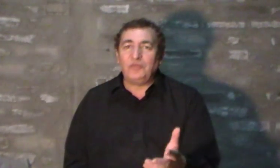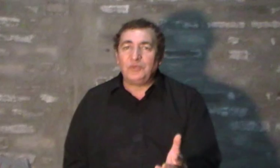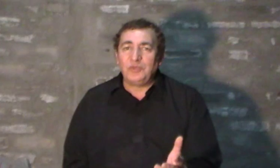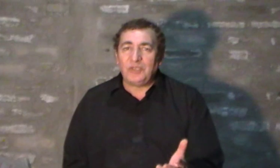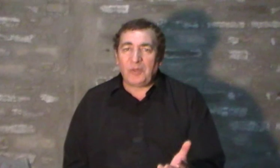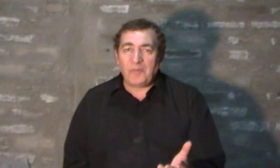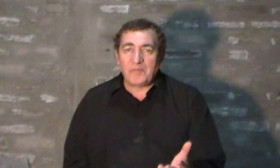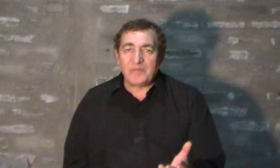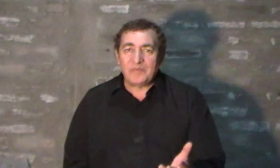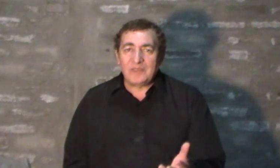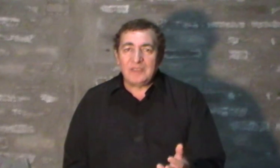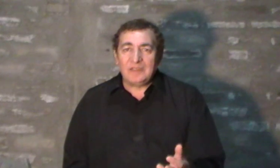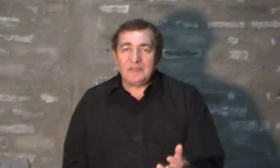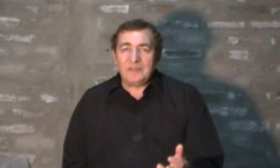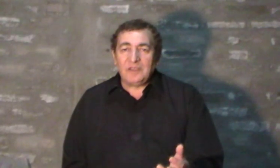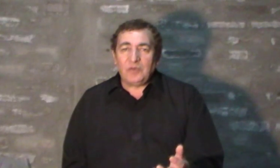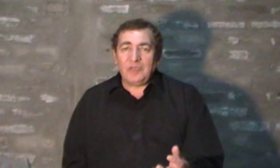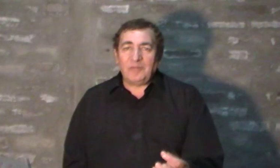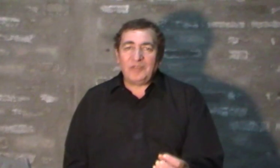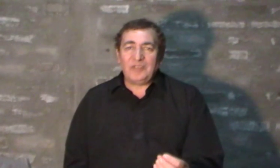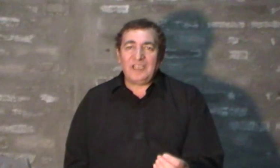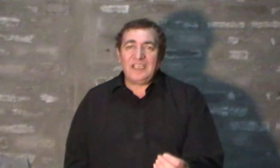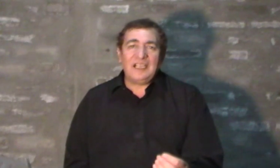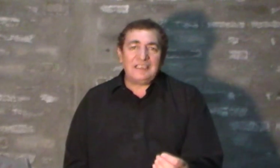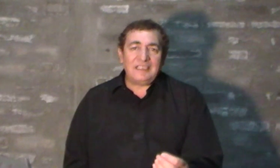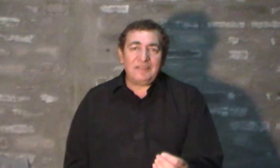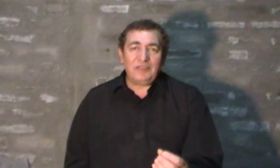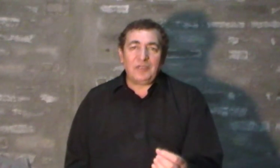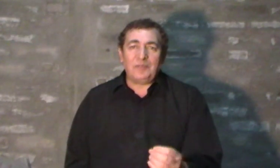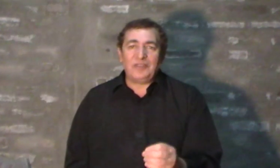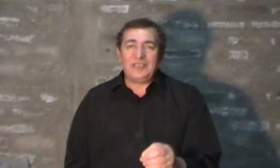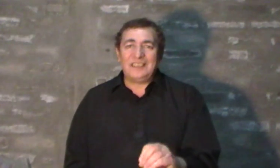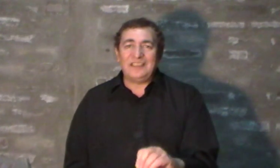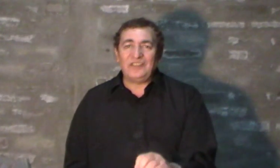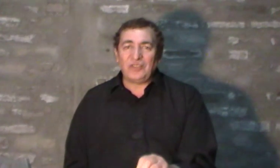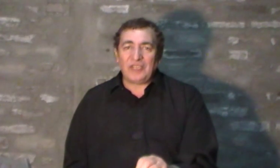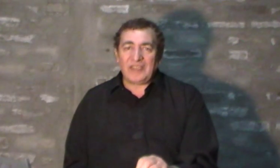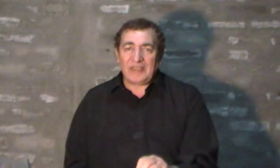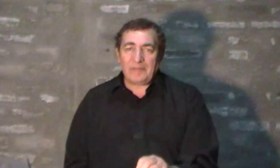futuro. Una persona negativa es una persona tensionada.